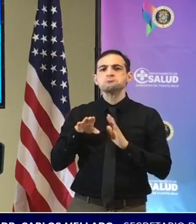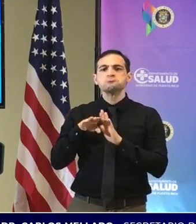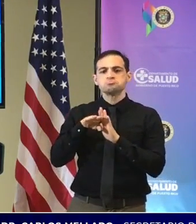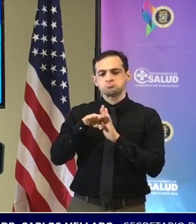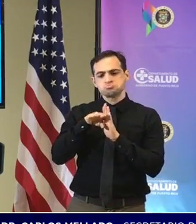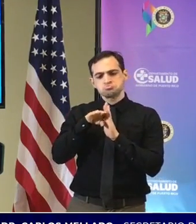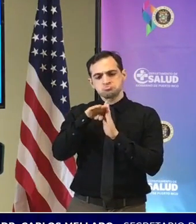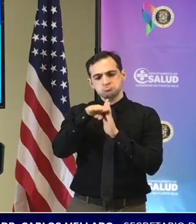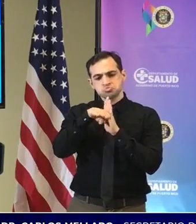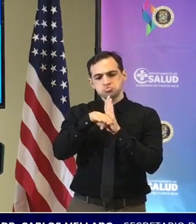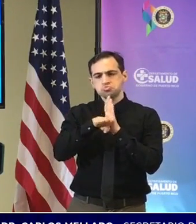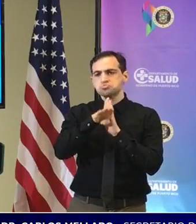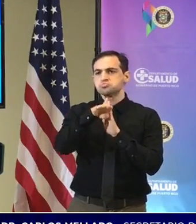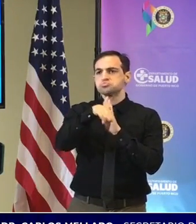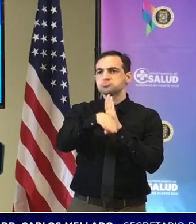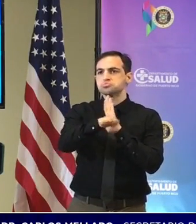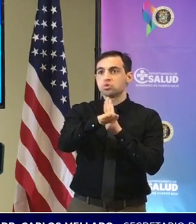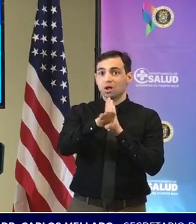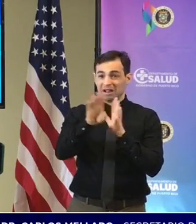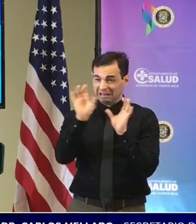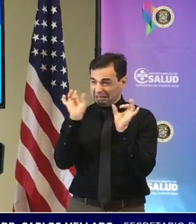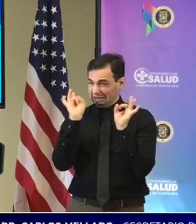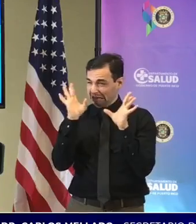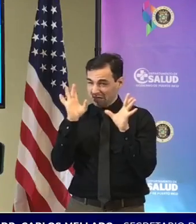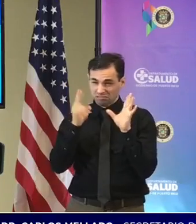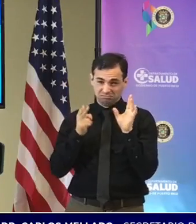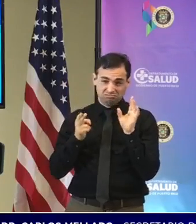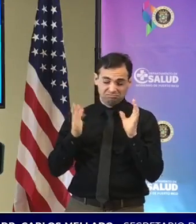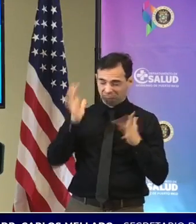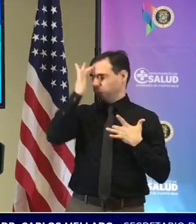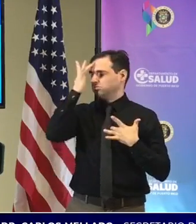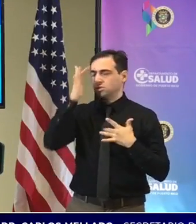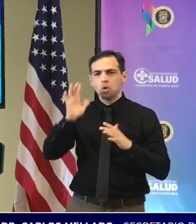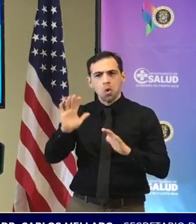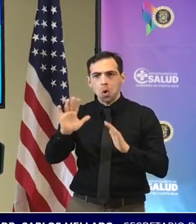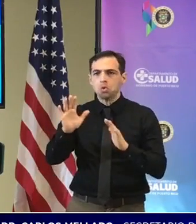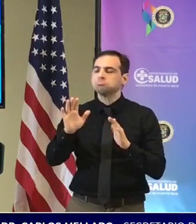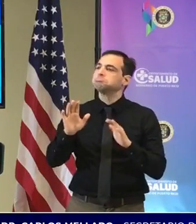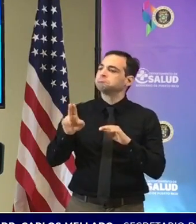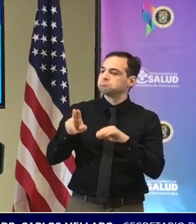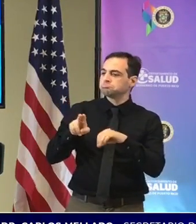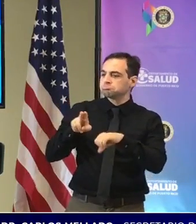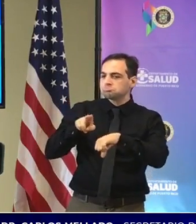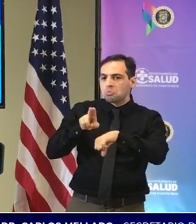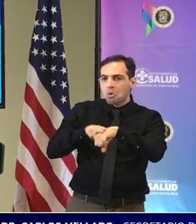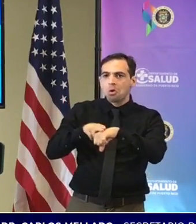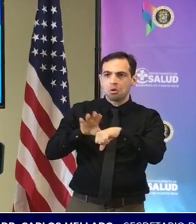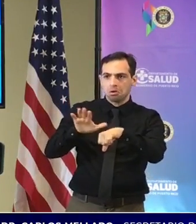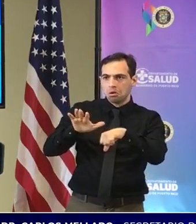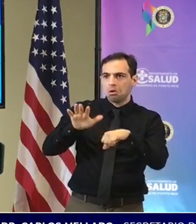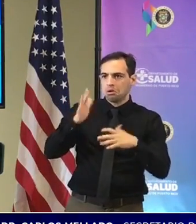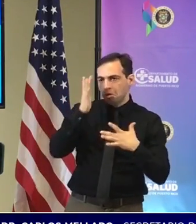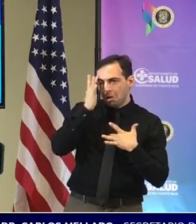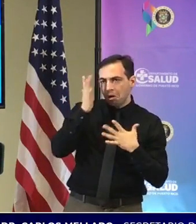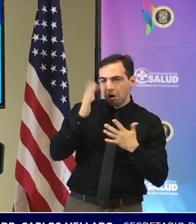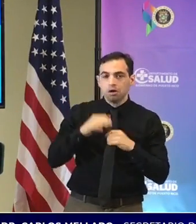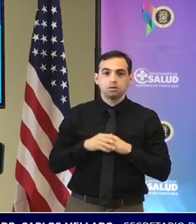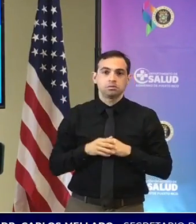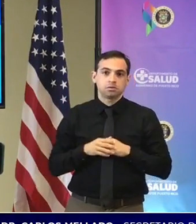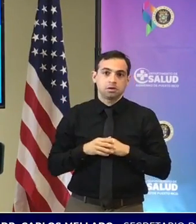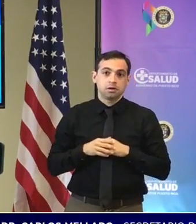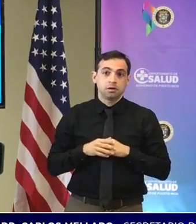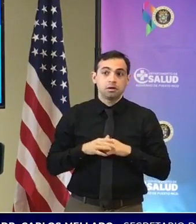tenemos ninguna fatalidad en cuanto a esto y es importante que volvemos a lo mismo y lo voy a decir mil veces